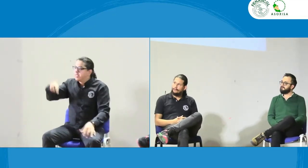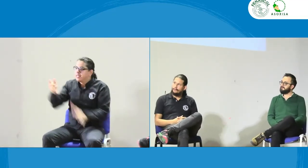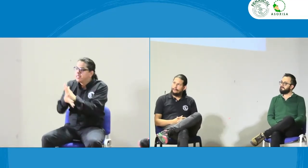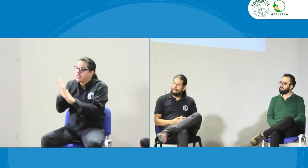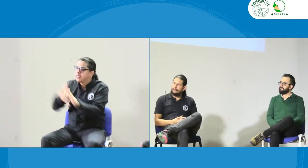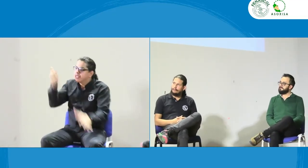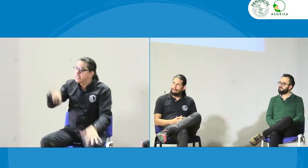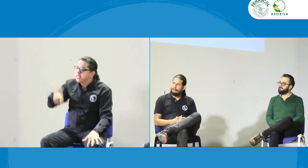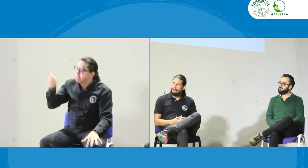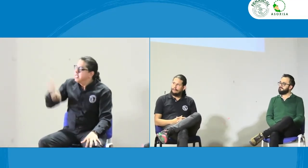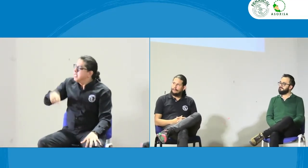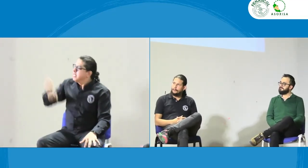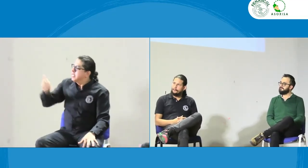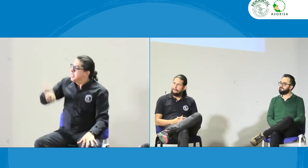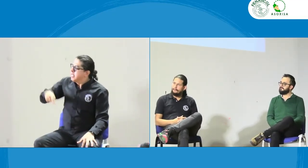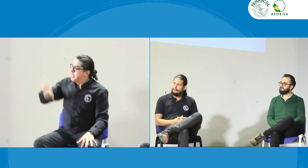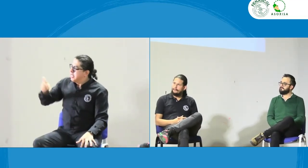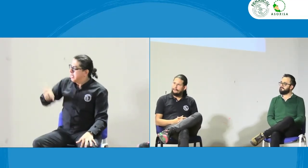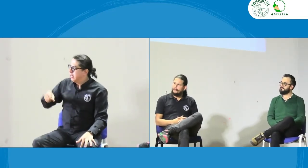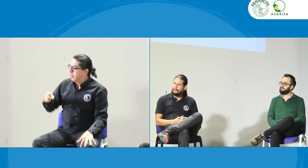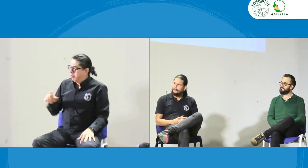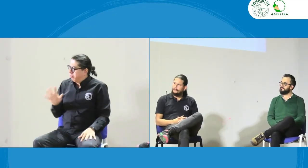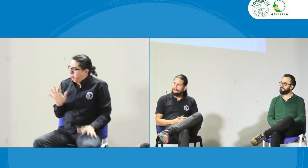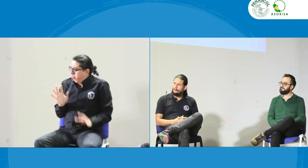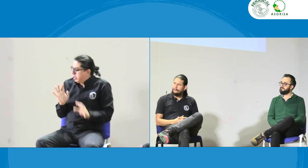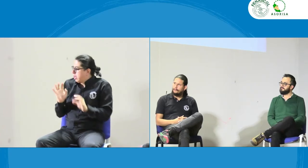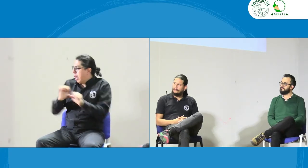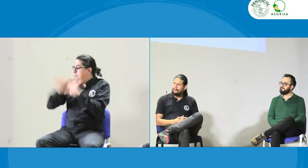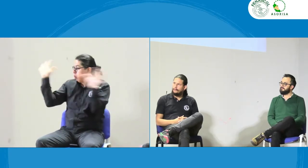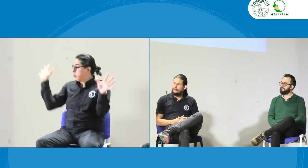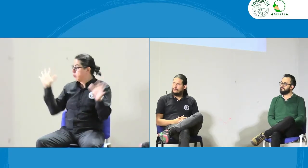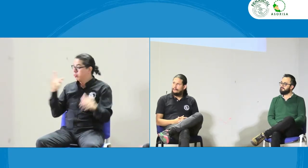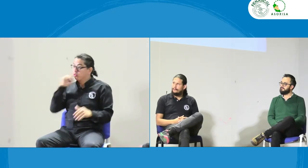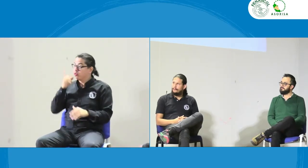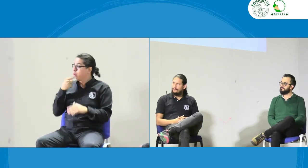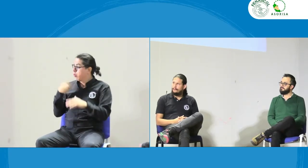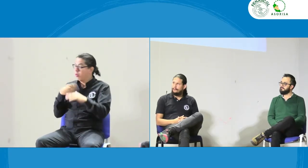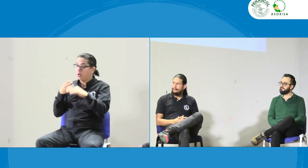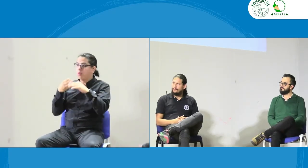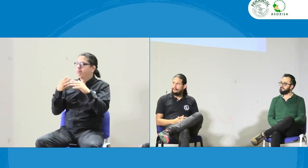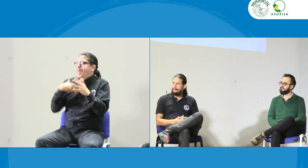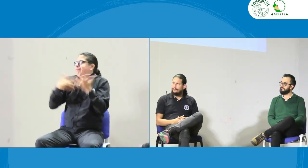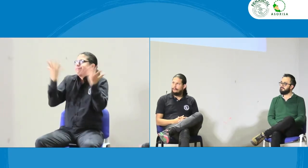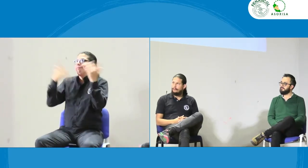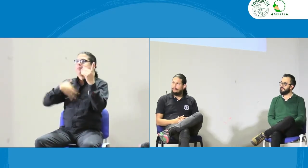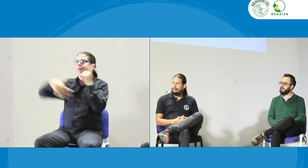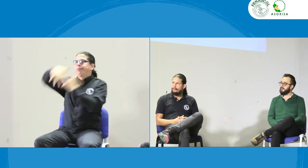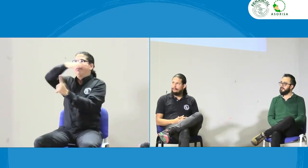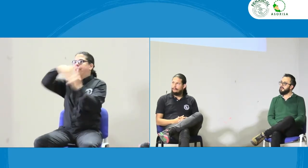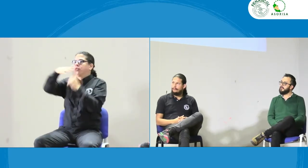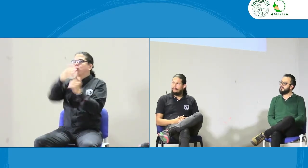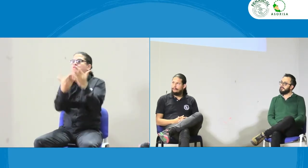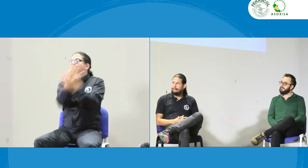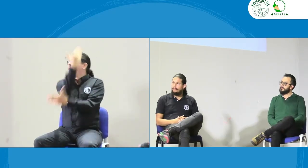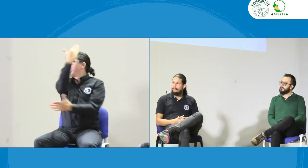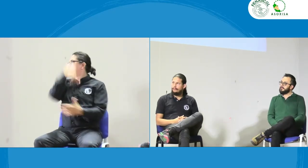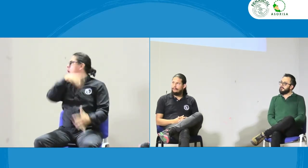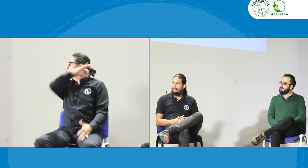el problema es que siempre estamos pensando que necesitamos una seña para cada una de las palabras ok sí si